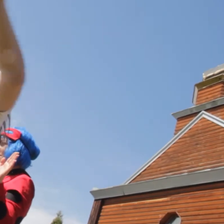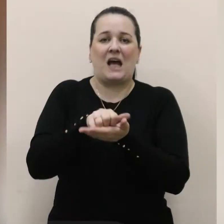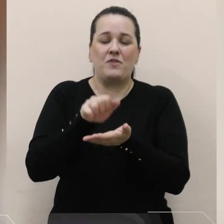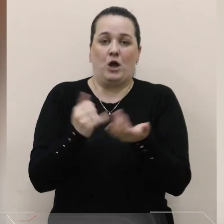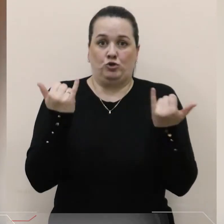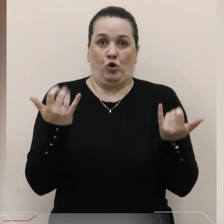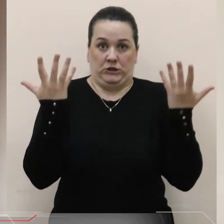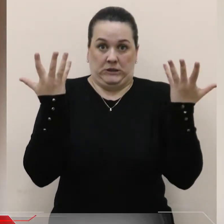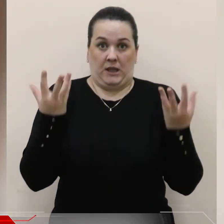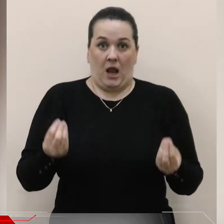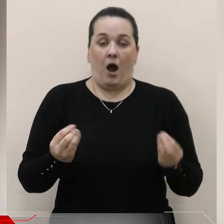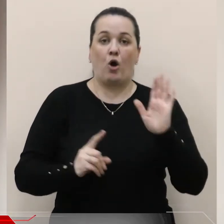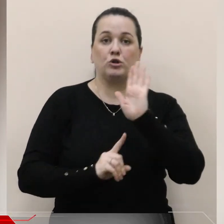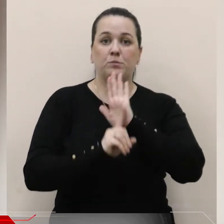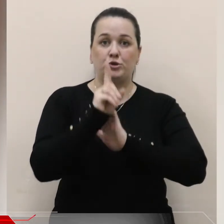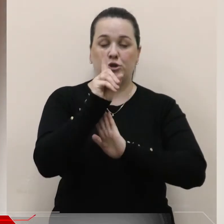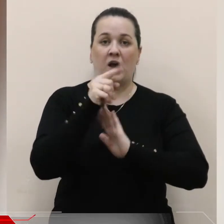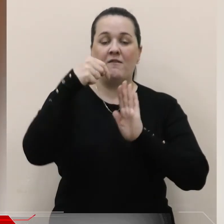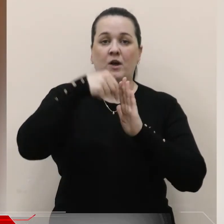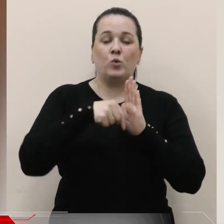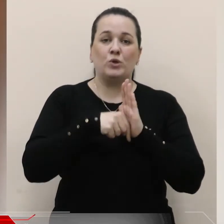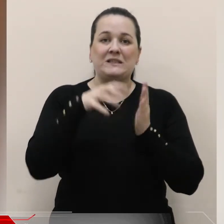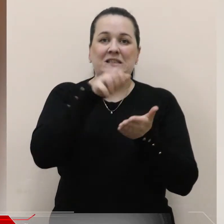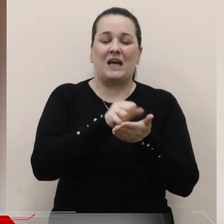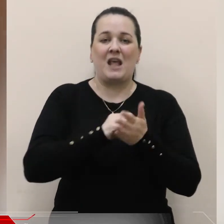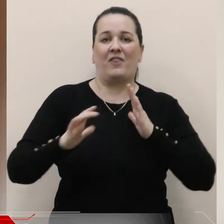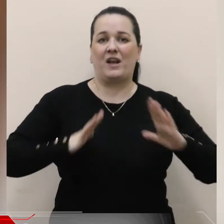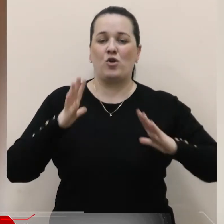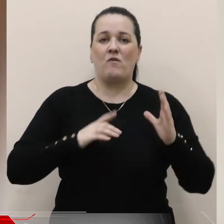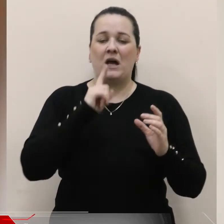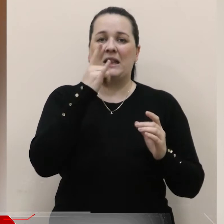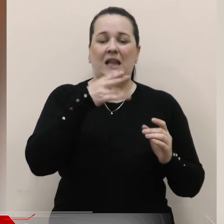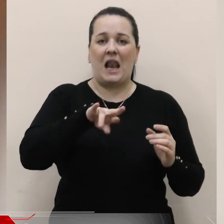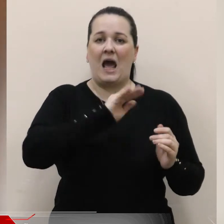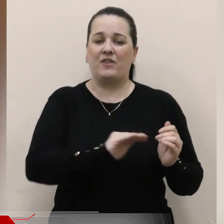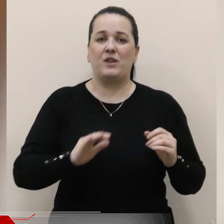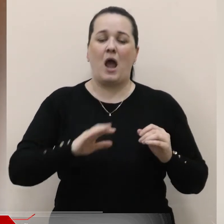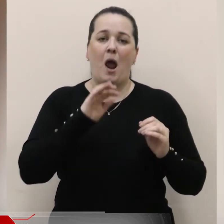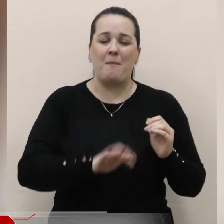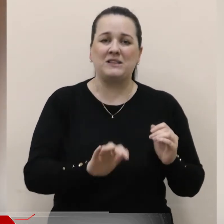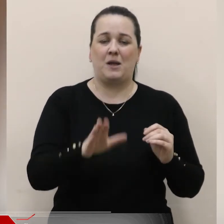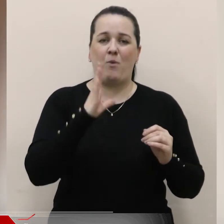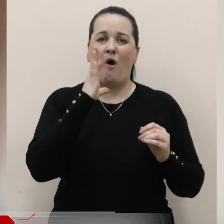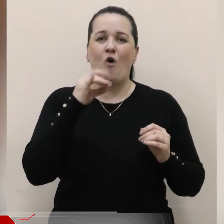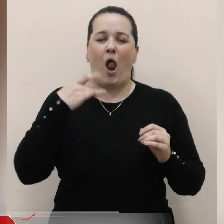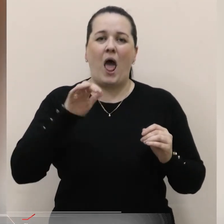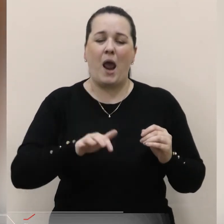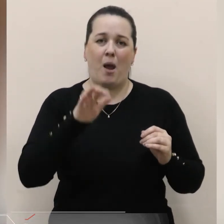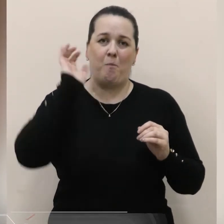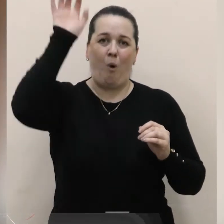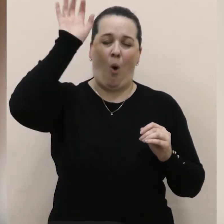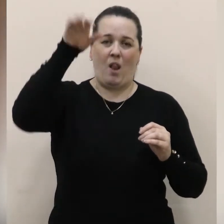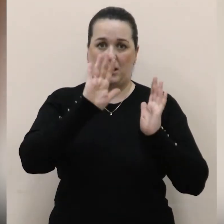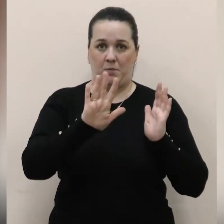Сьогоднішнього дня розпочинаються вуличні заняття, тренування для дітей з баскетболу, волейболу та футболу. Вони будуть проходити в